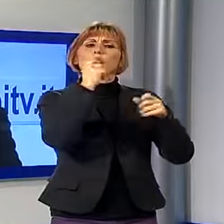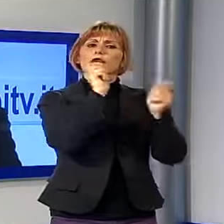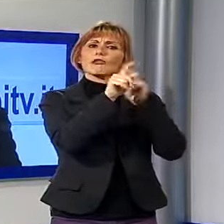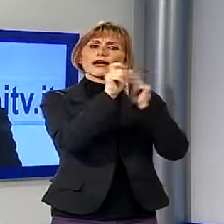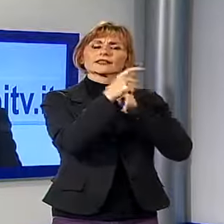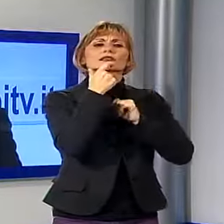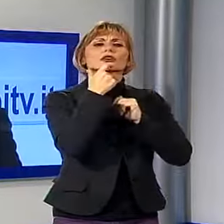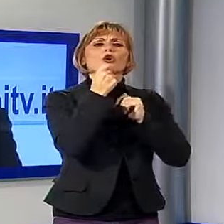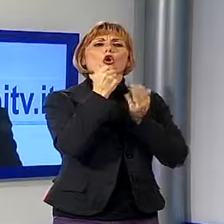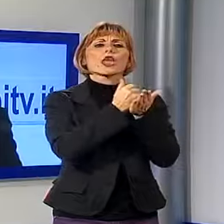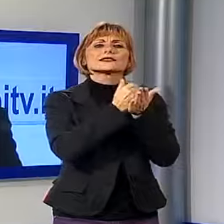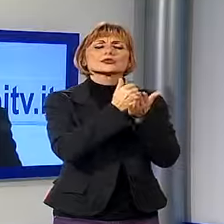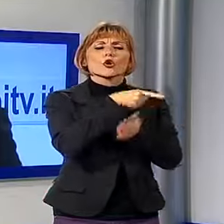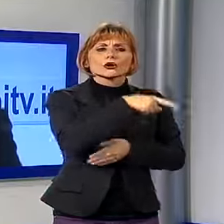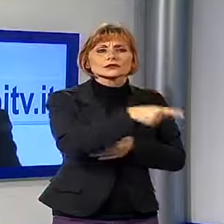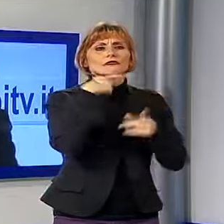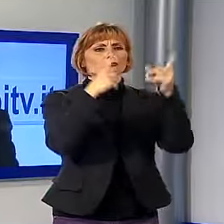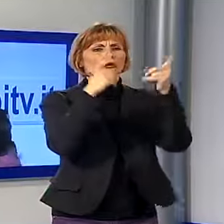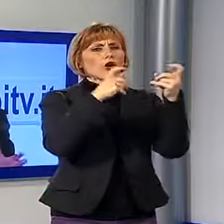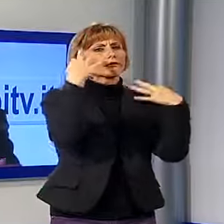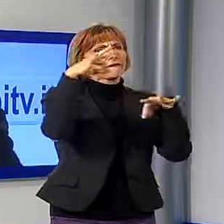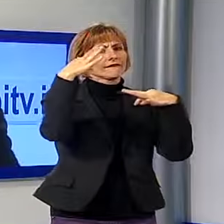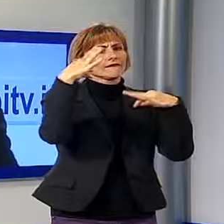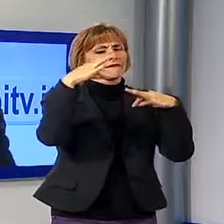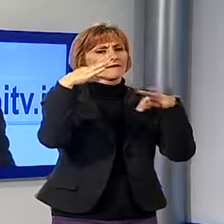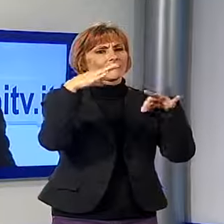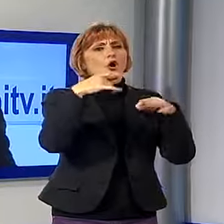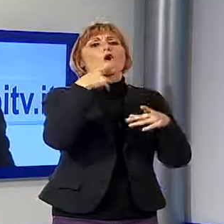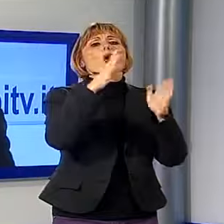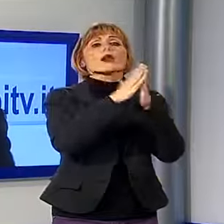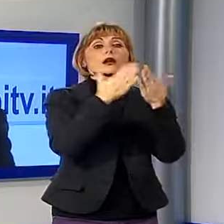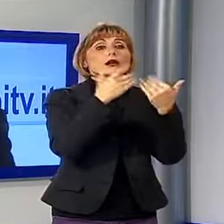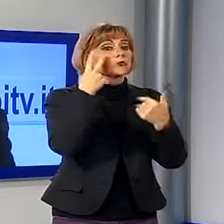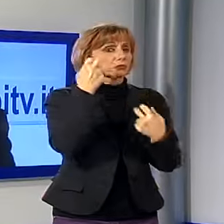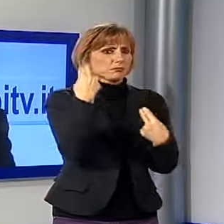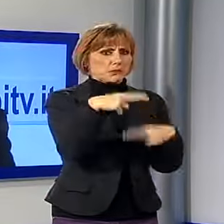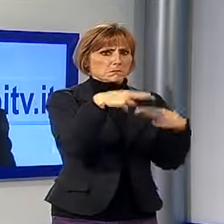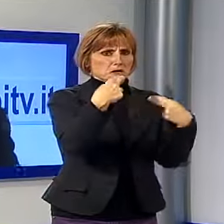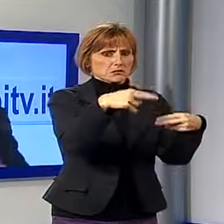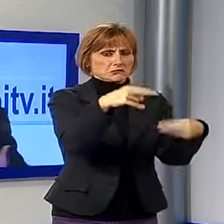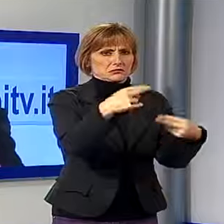fotografie di particolare pregio o comunque libri che non si trovano nelle normali librerie, quindi è una